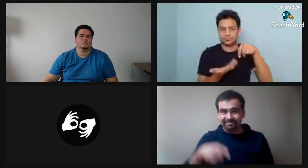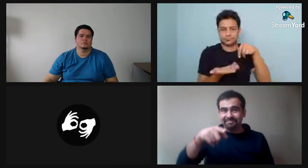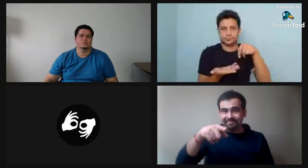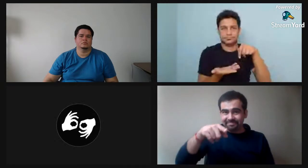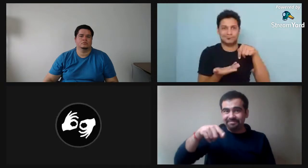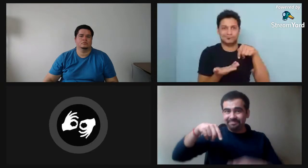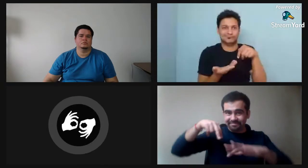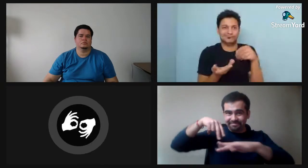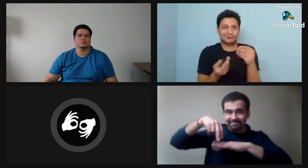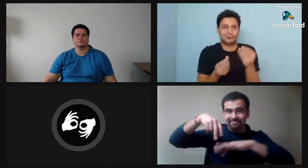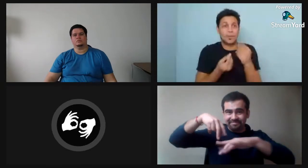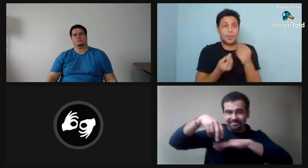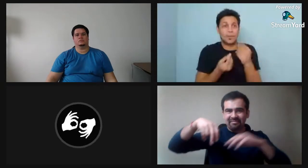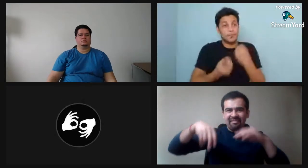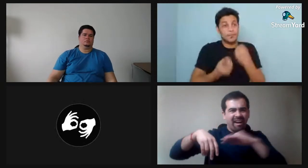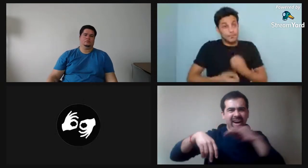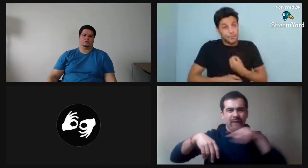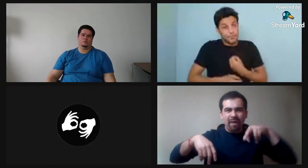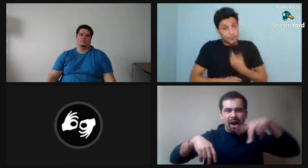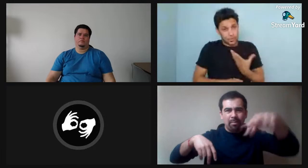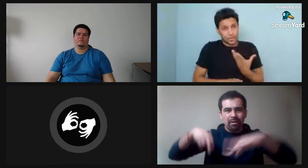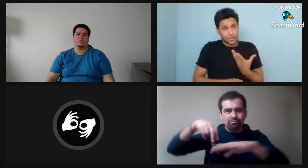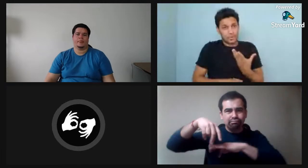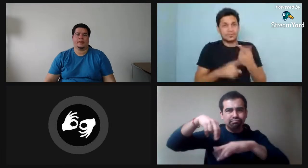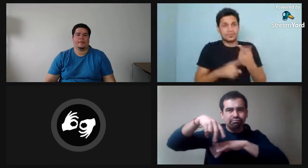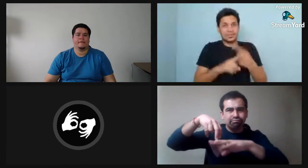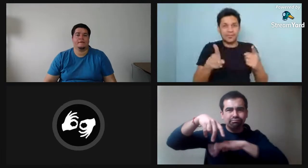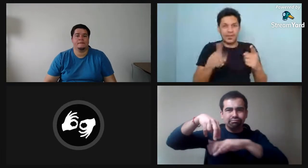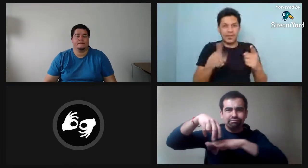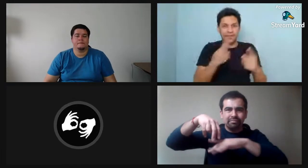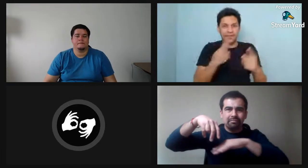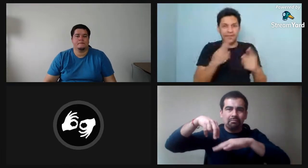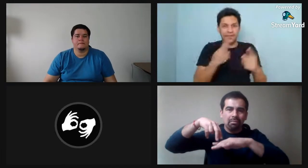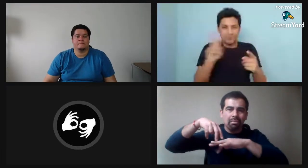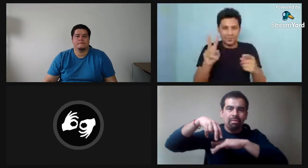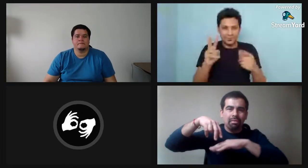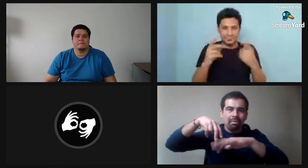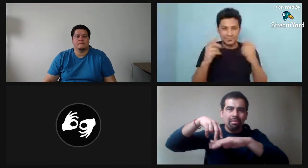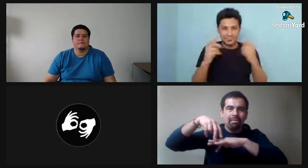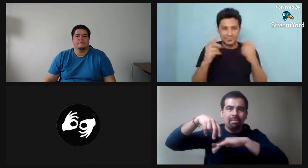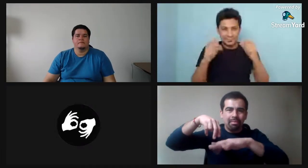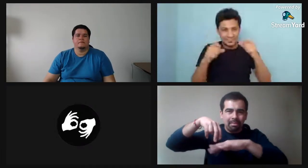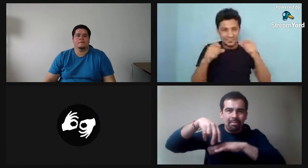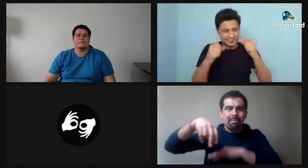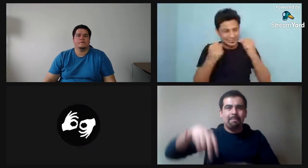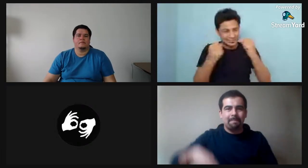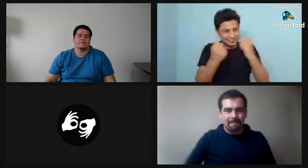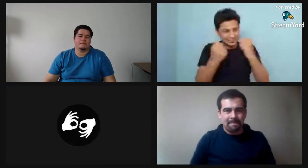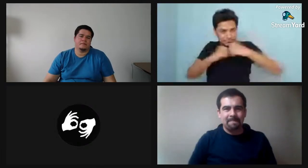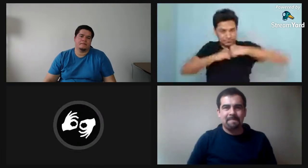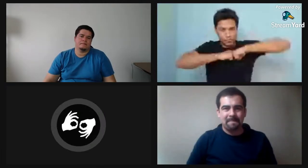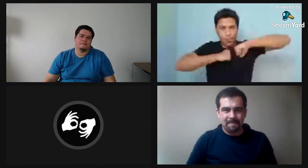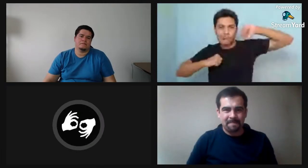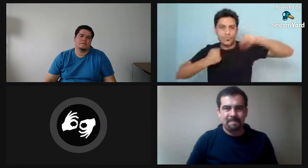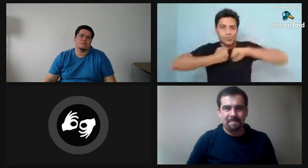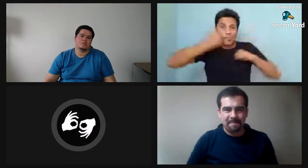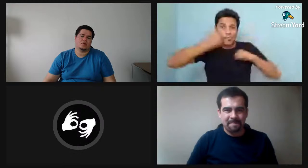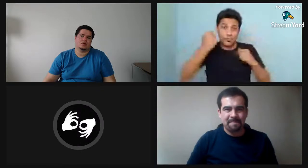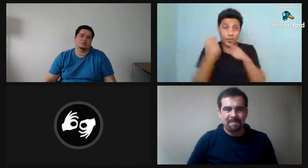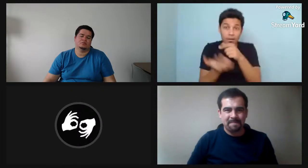Por ejemplo, esto. Aquí, una persona va caminando rápido. Y se ocupan ambas manos para entregar